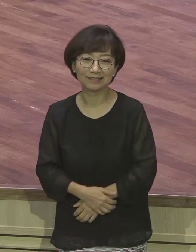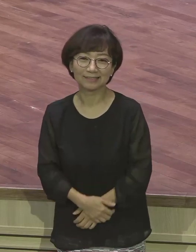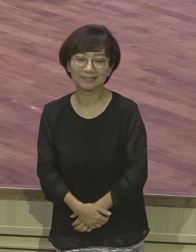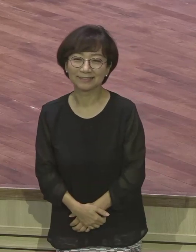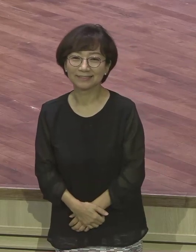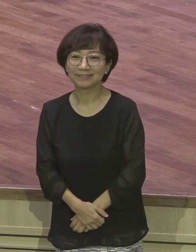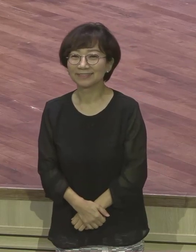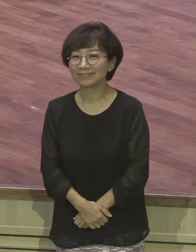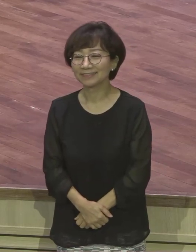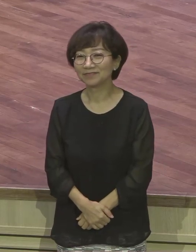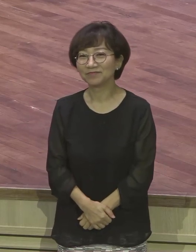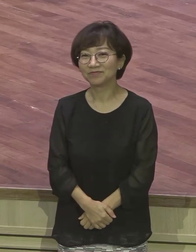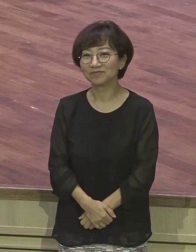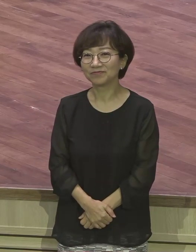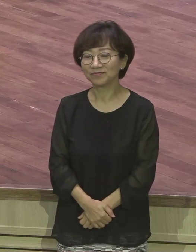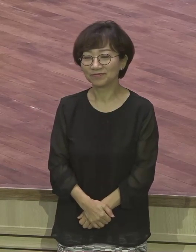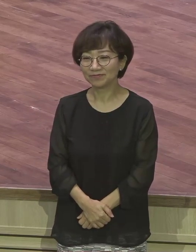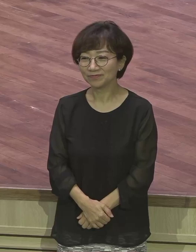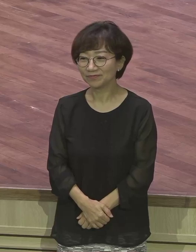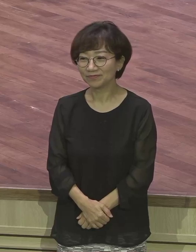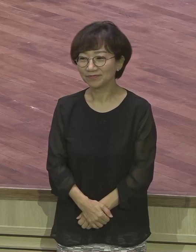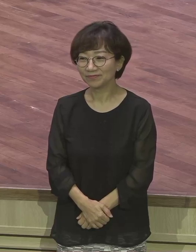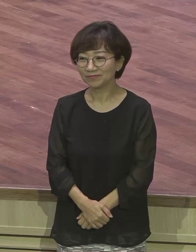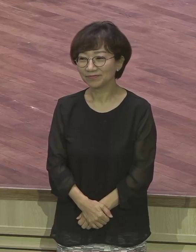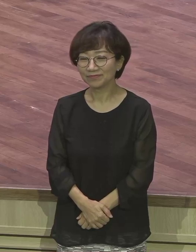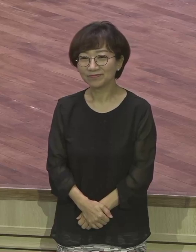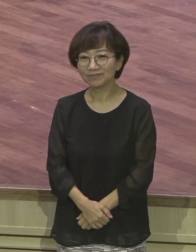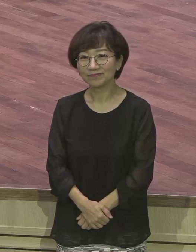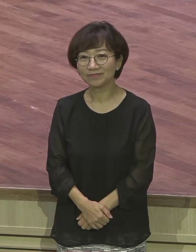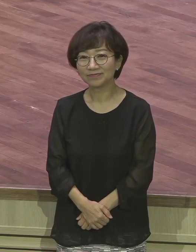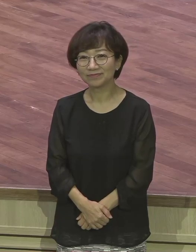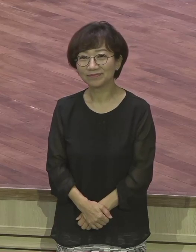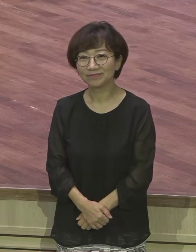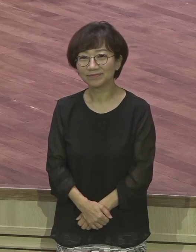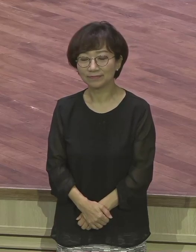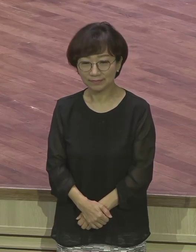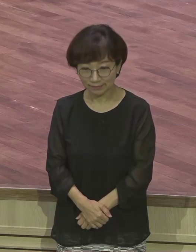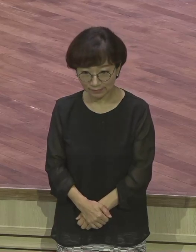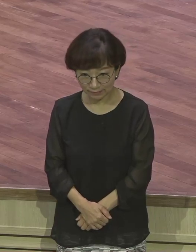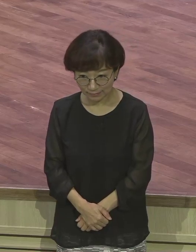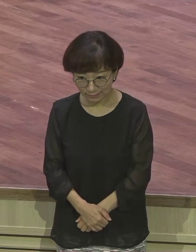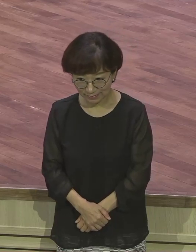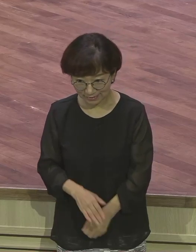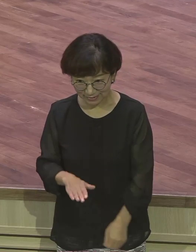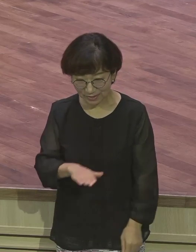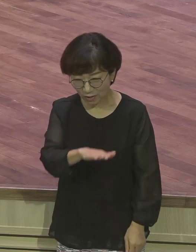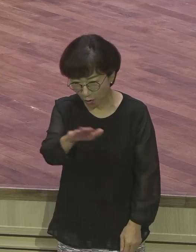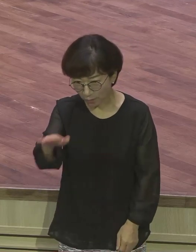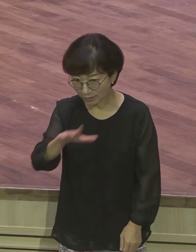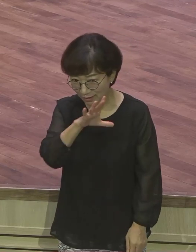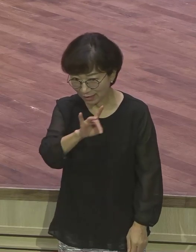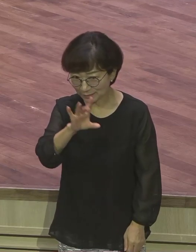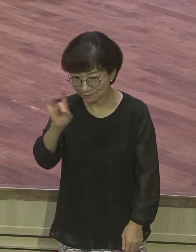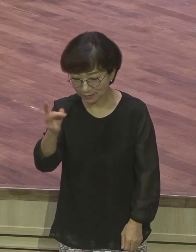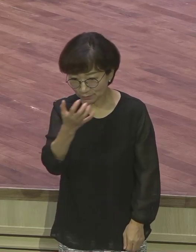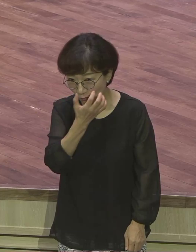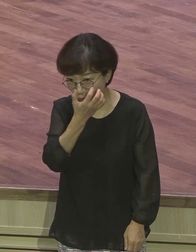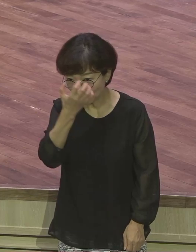여러분과 혹시 이상한 꿈을 꾸었는데 그것이 하나님의 특별 게시가 아닌가 헷갈릴 수가 있는 그런 경우도 있는데